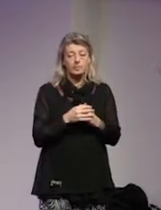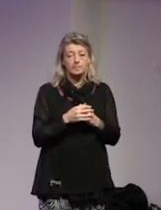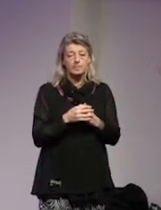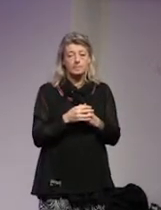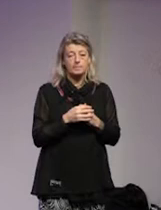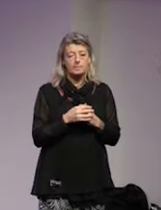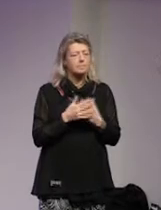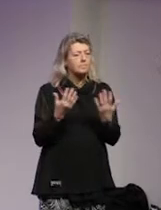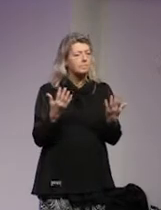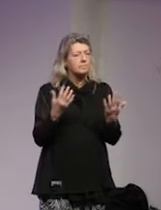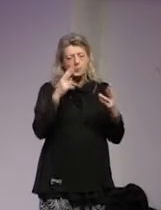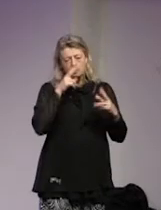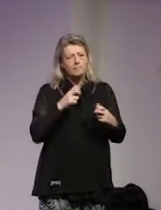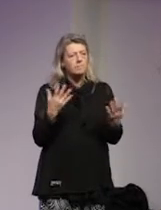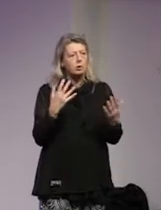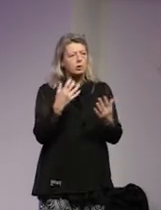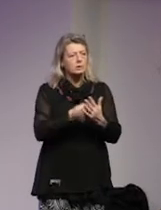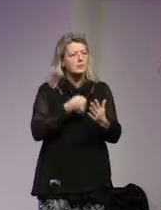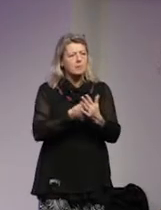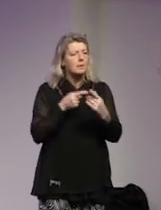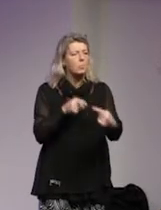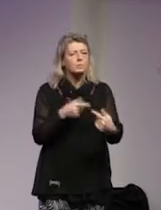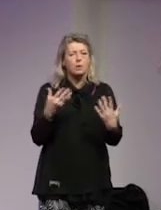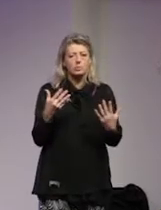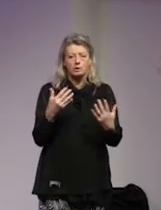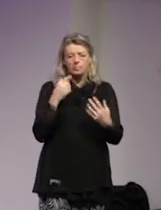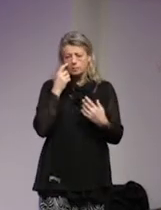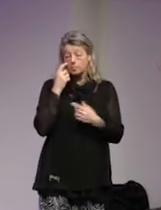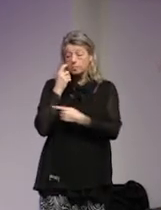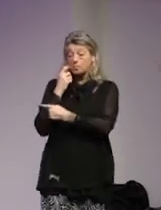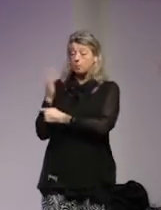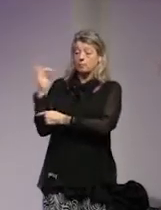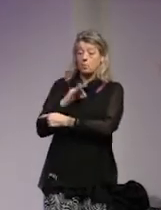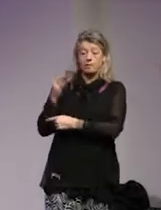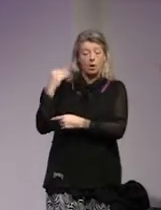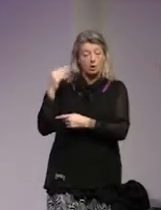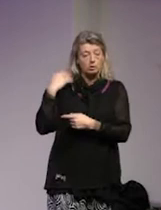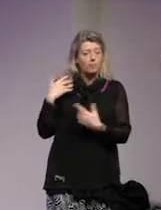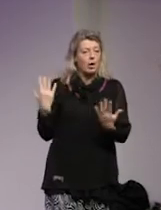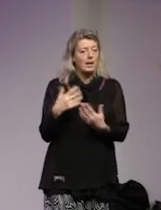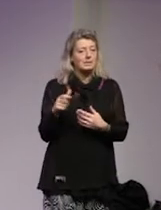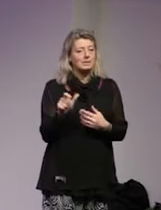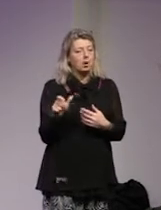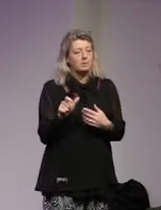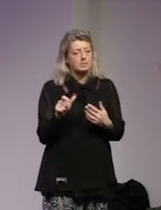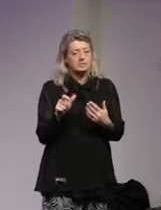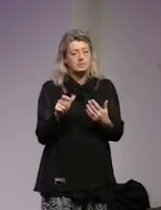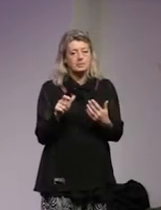att ta reda på vad är det man bekämpar du ställde frågan vad är islamisk